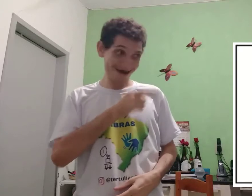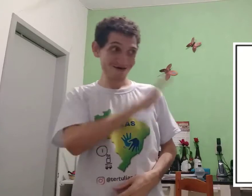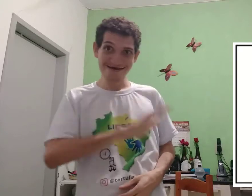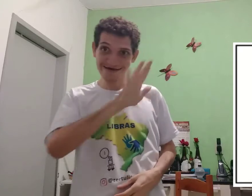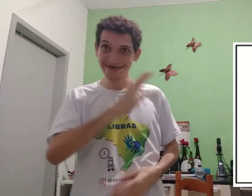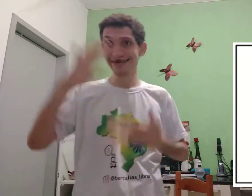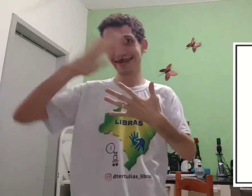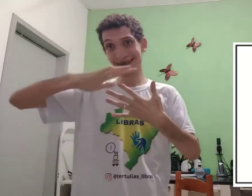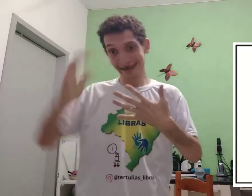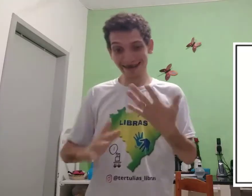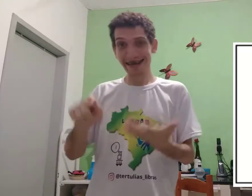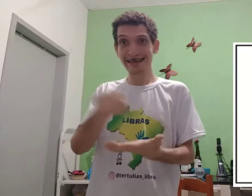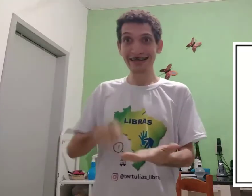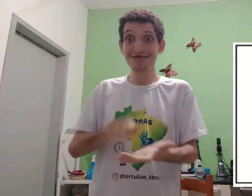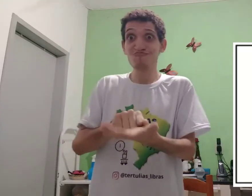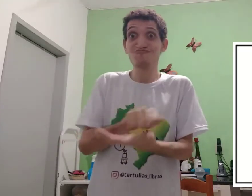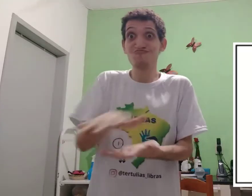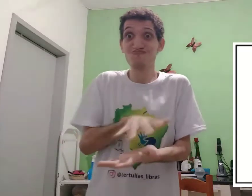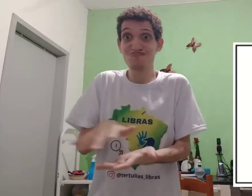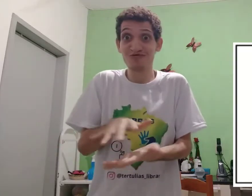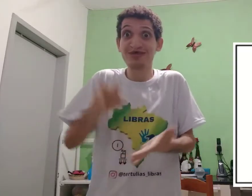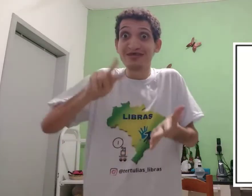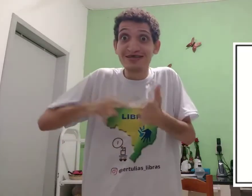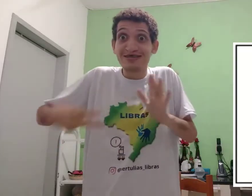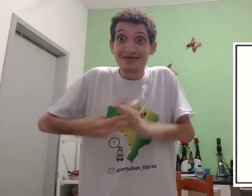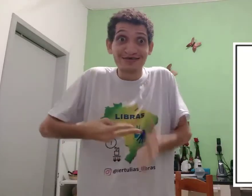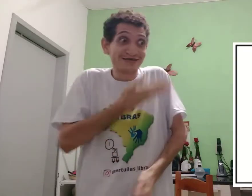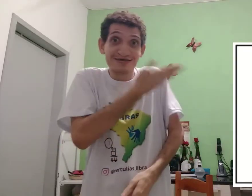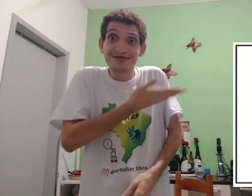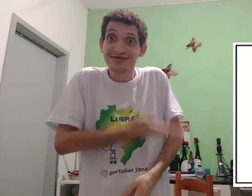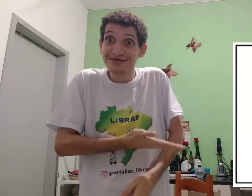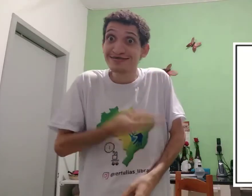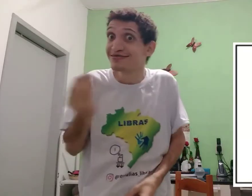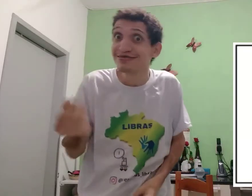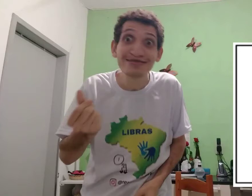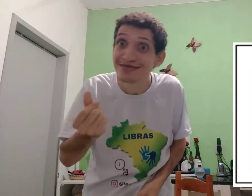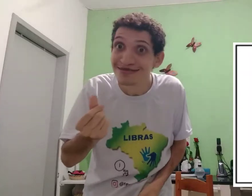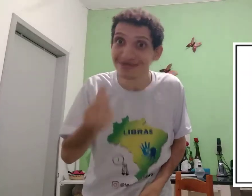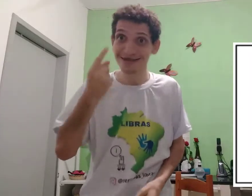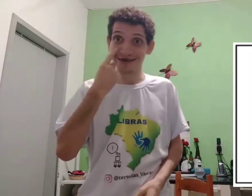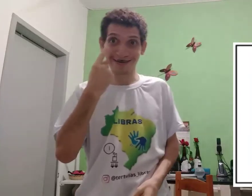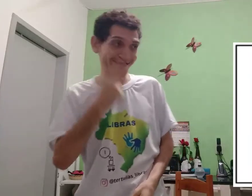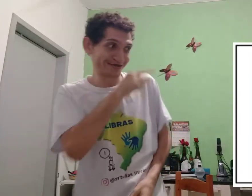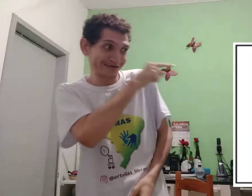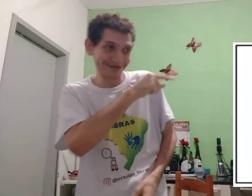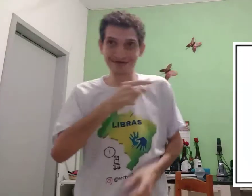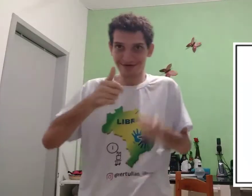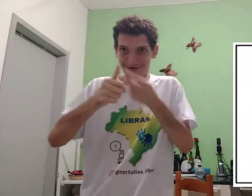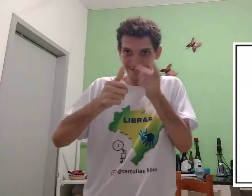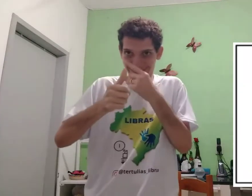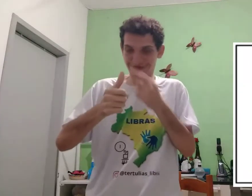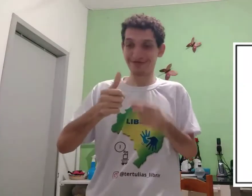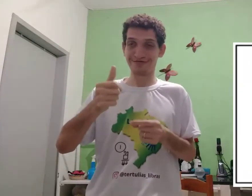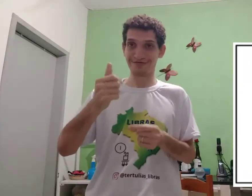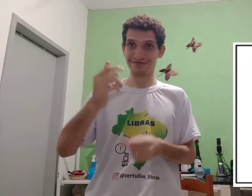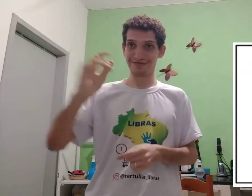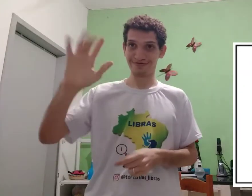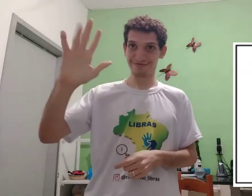olha aqui ao lado, é sinal de líblãos escritas insteis science eofferal community. Olha, esse daqui